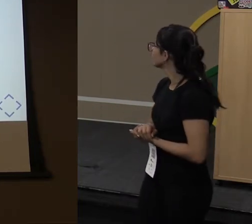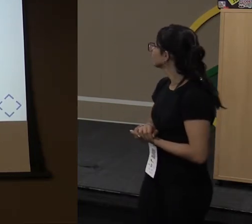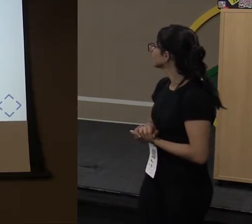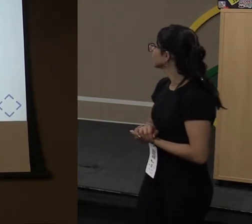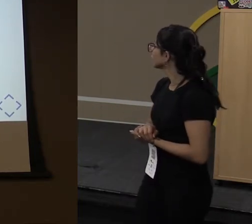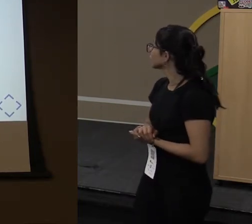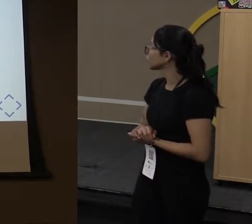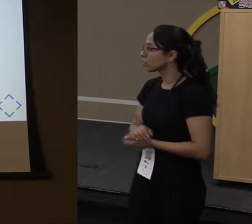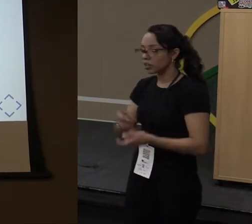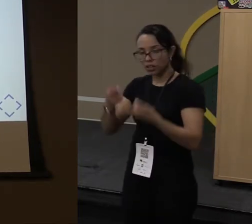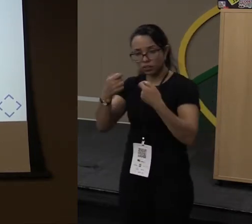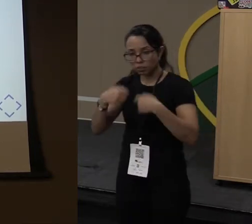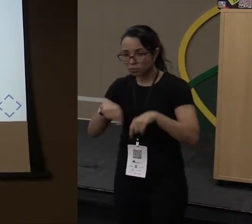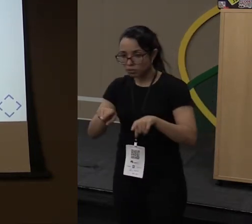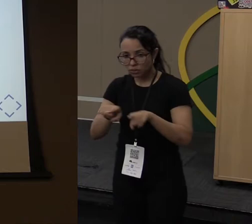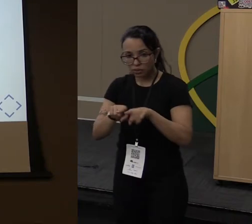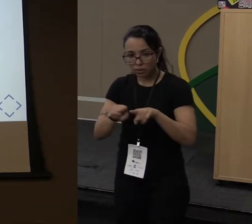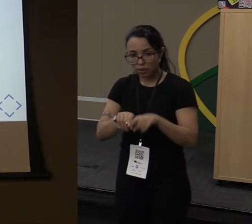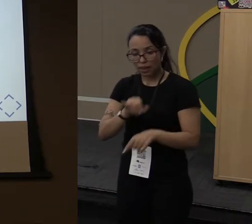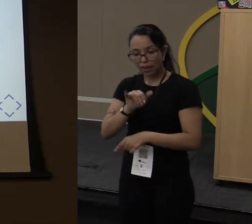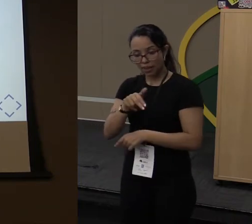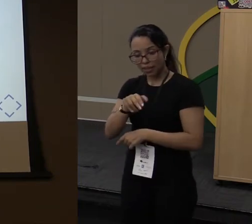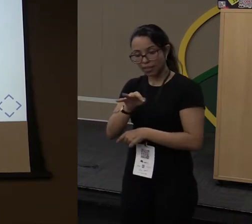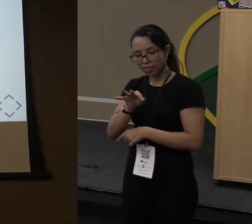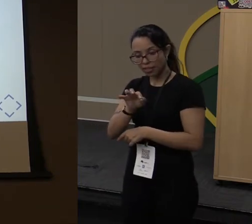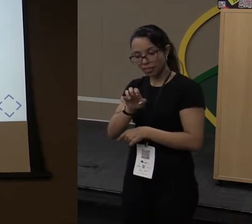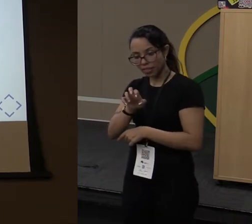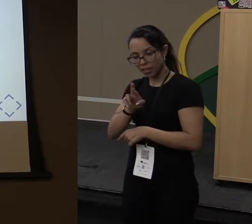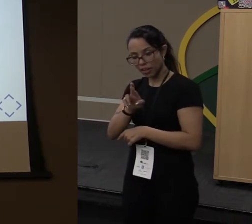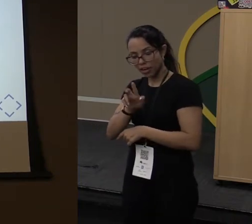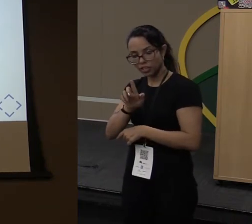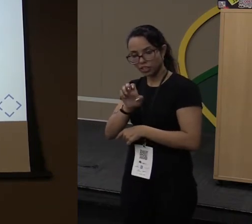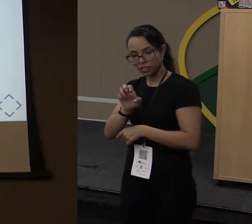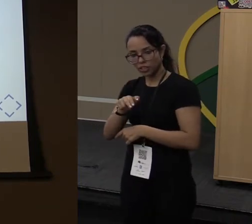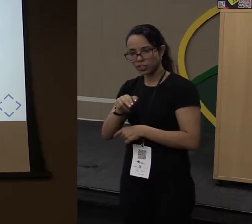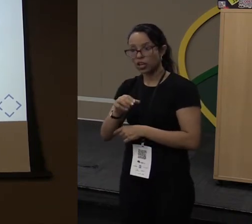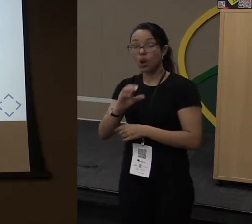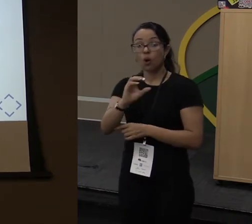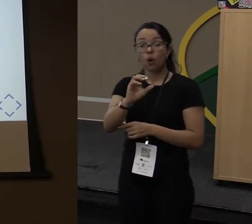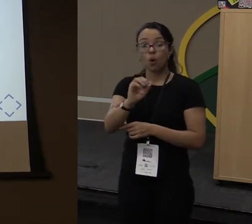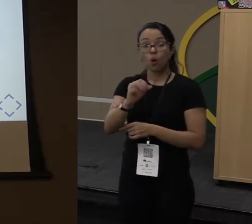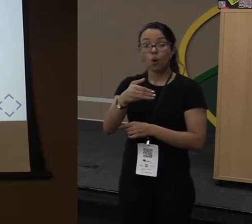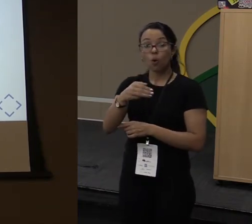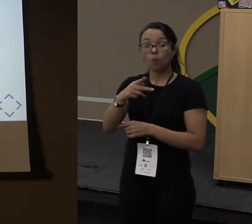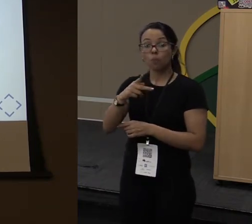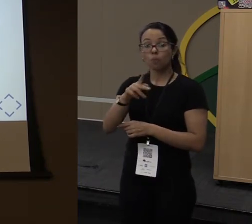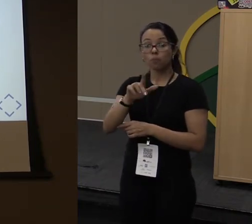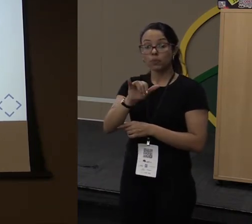Eu não preciso mais do integer, porque o compilador do Java é inteligente o suficiente para dizer o que você está retornando.